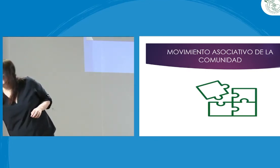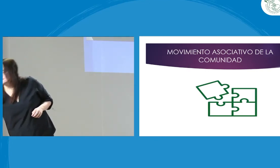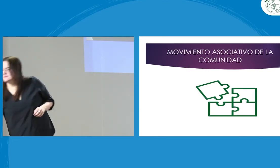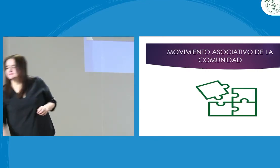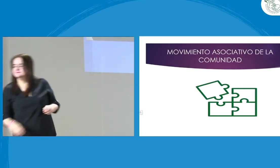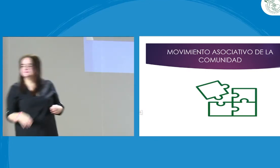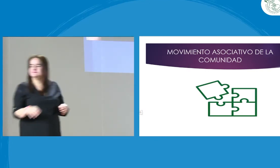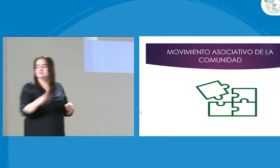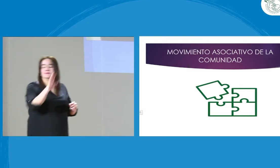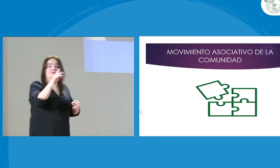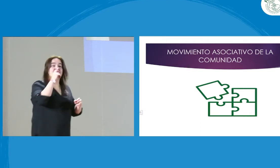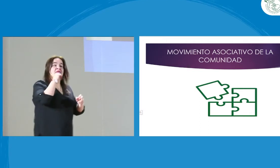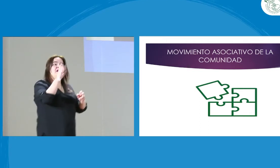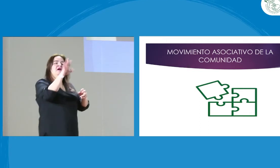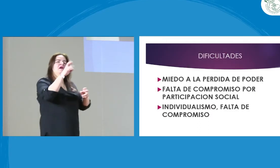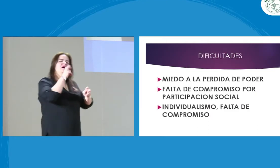hay que trabajar y vamos a ver por qué.